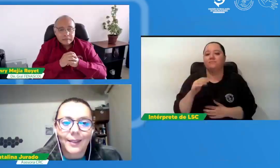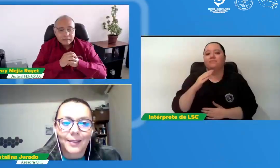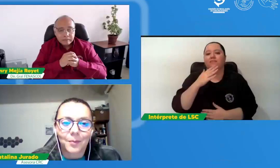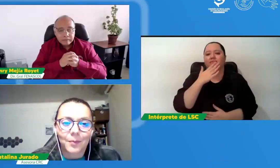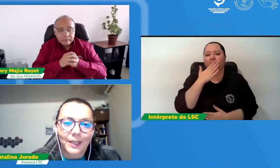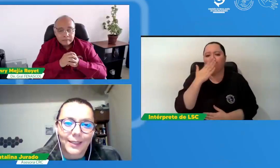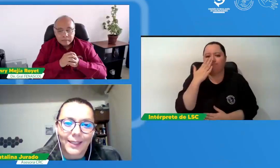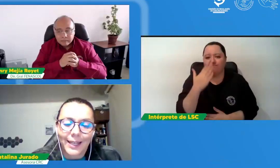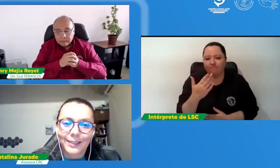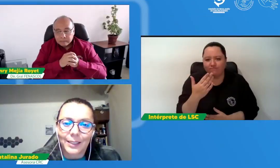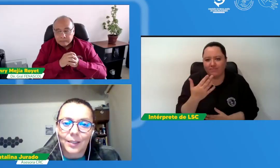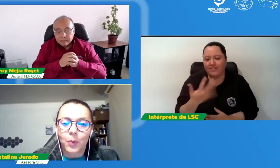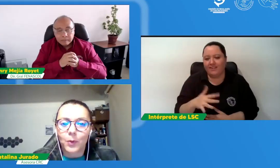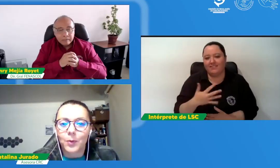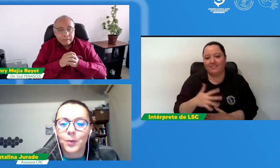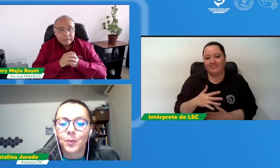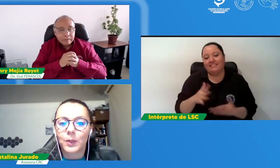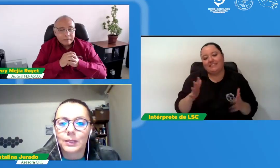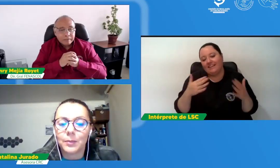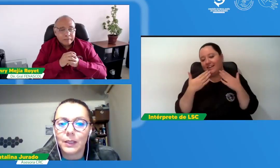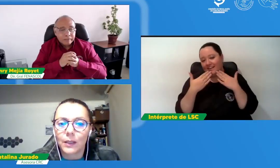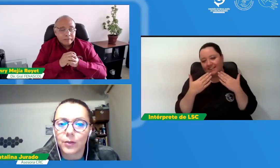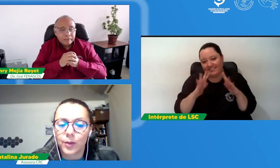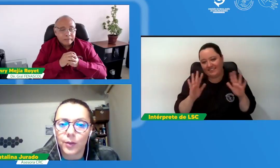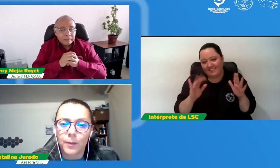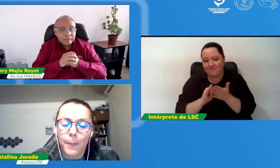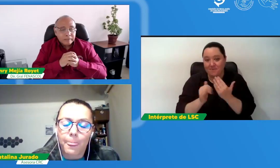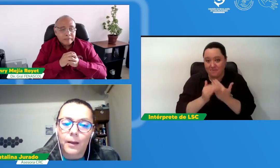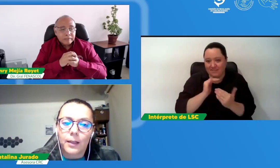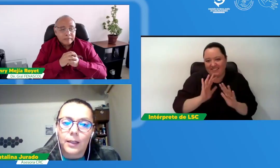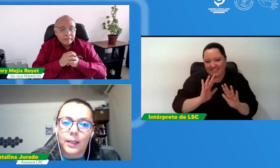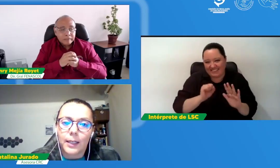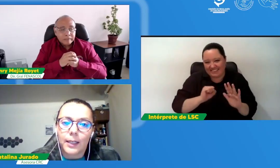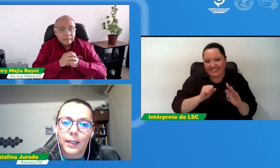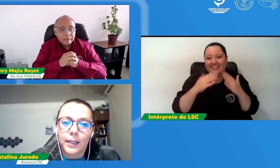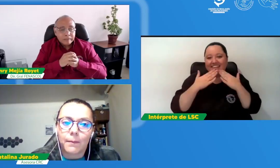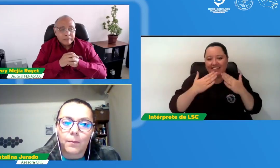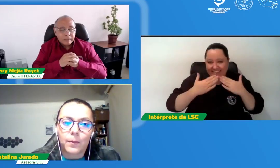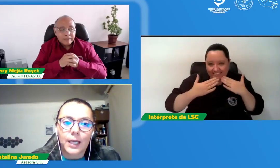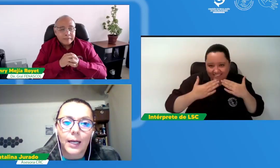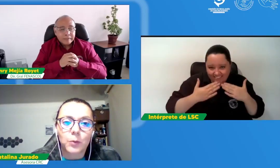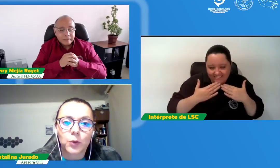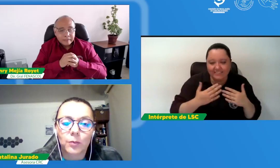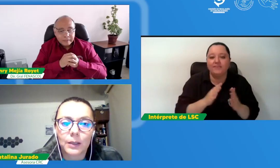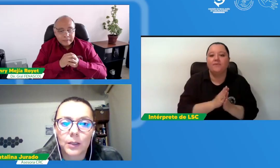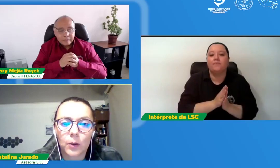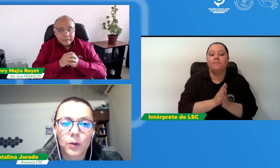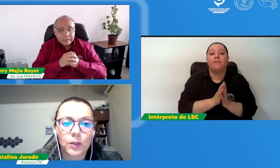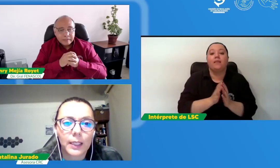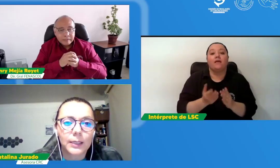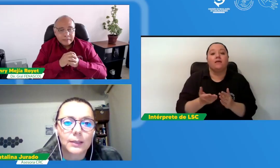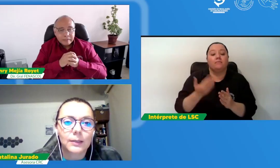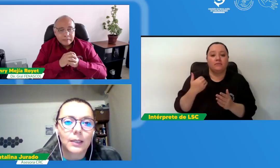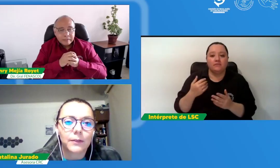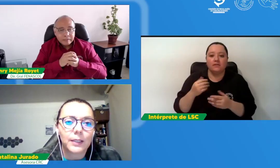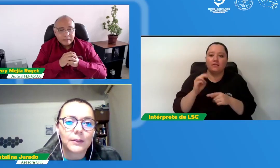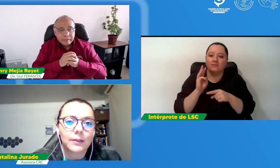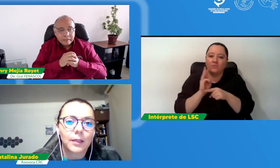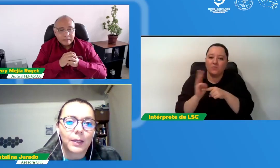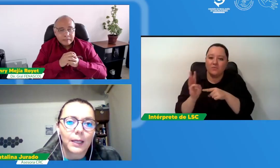agradecer por esta invitación ya hemos compartido los links de referencia para